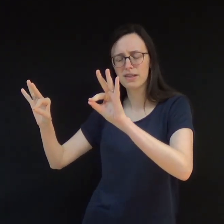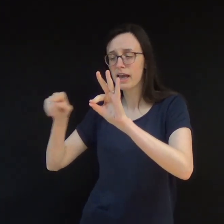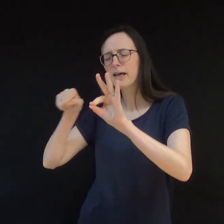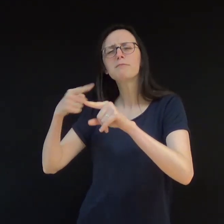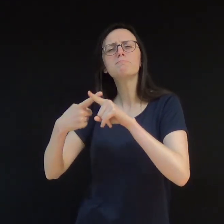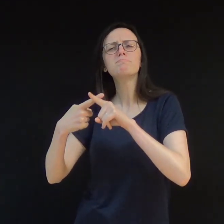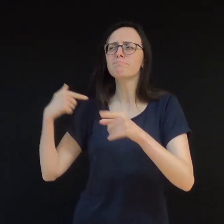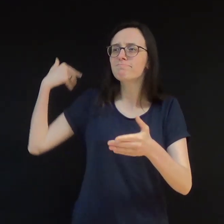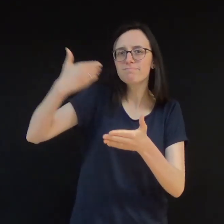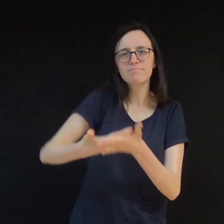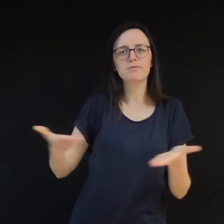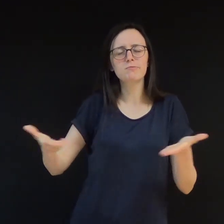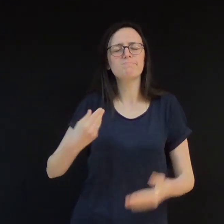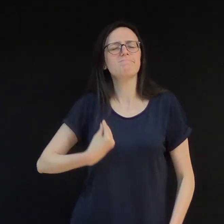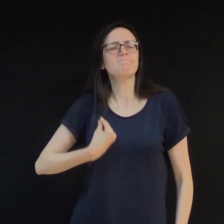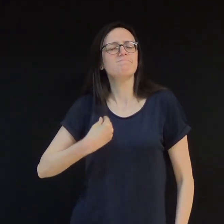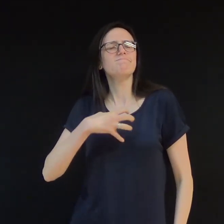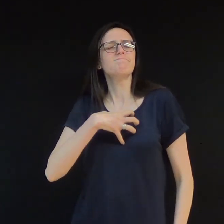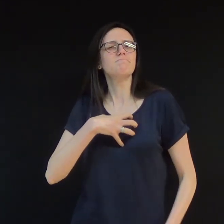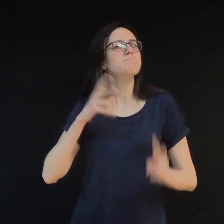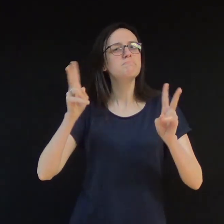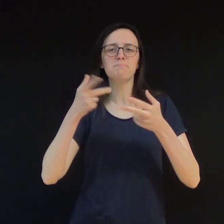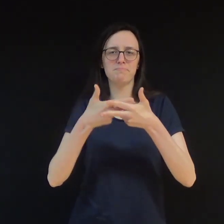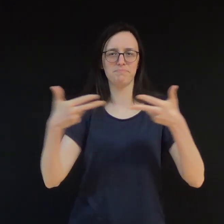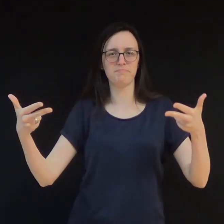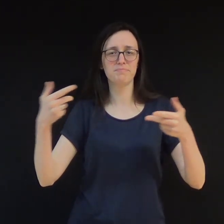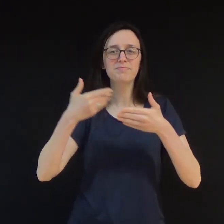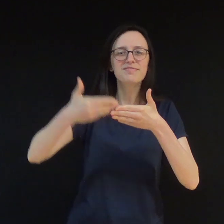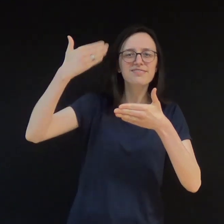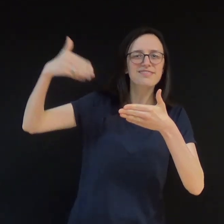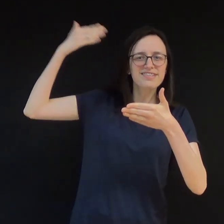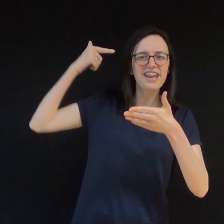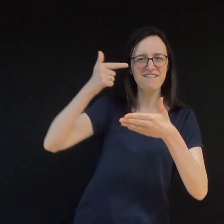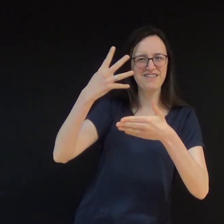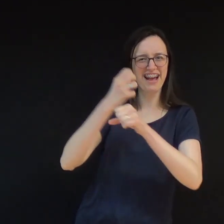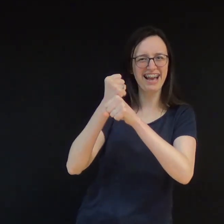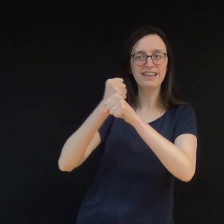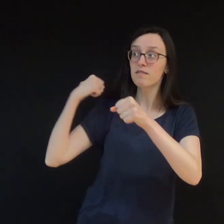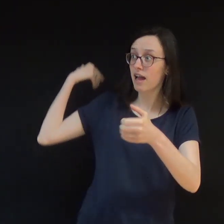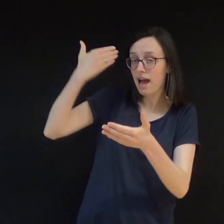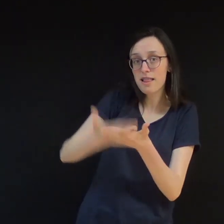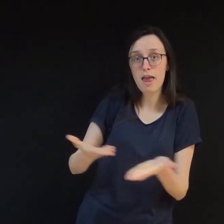anos depois, como naqueles dias em que nos preparávamos para celebrar nossa aliança.